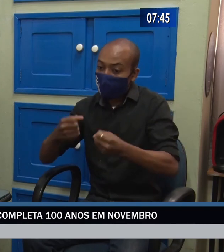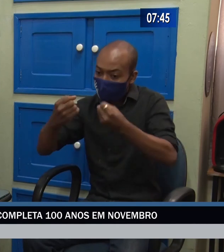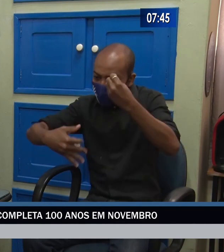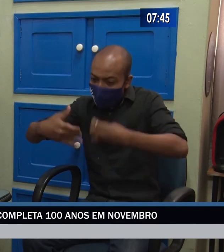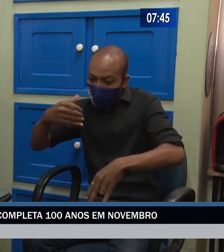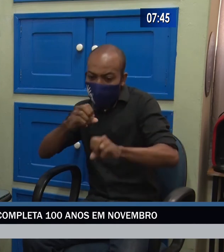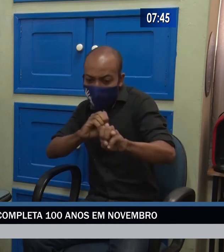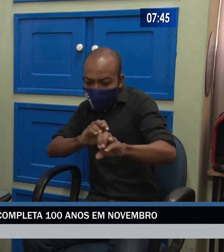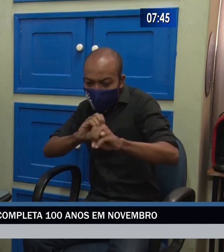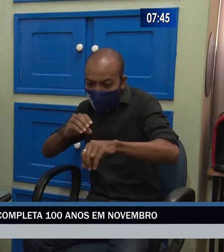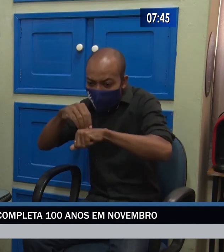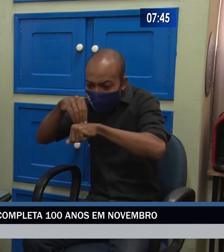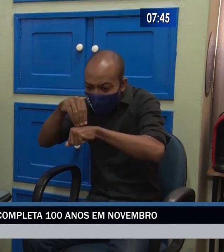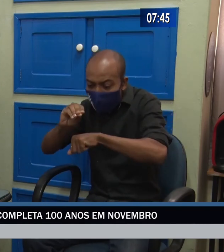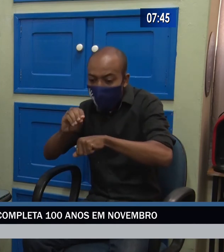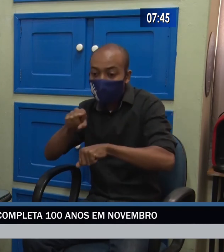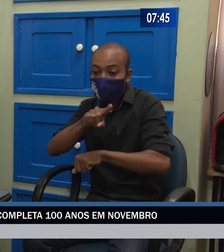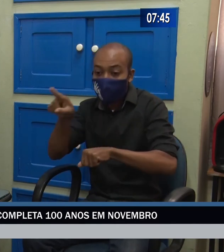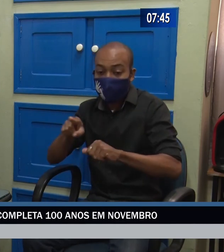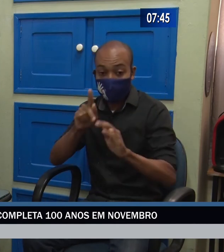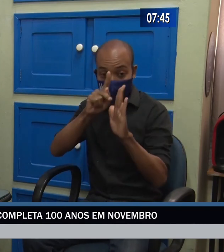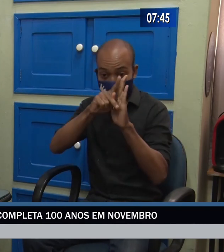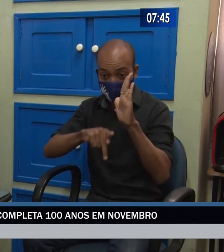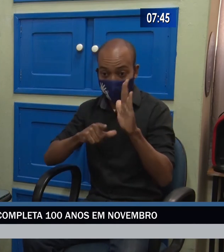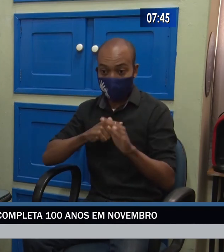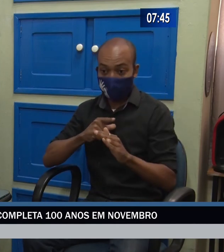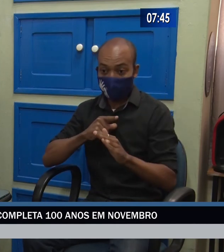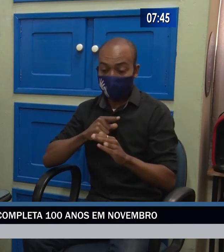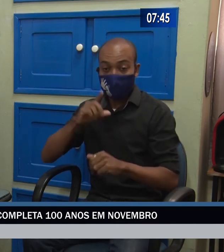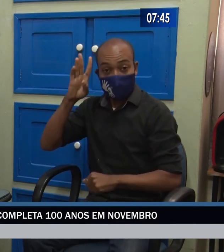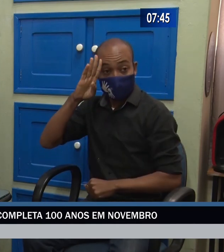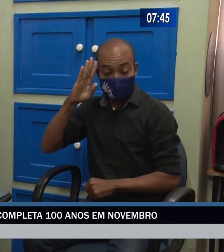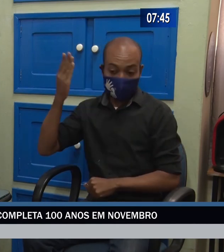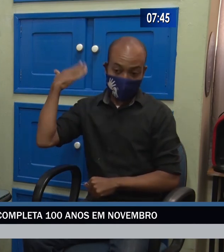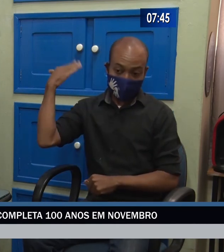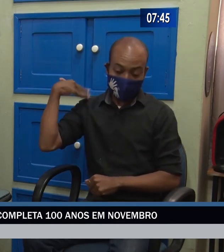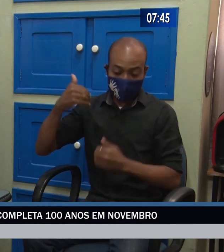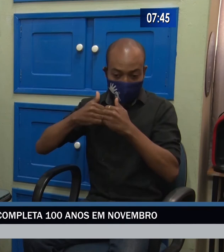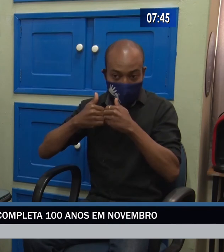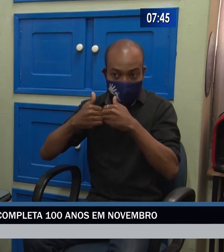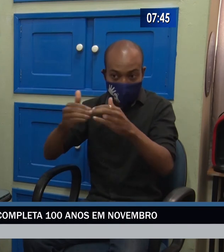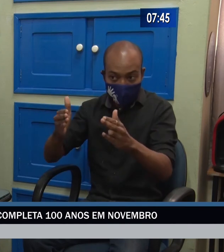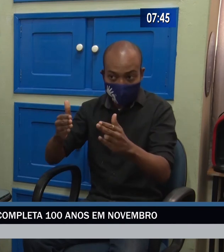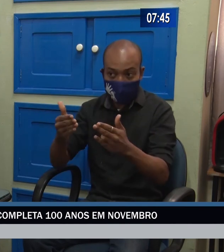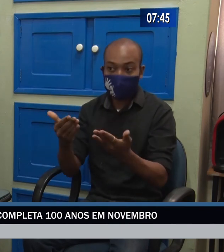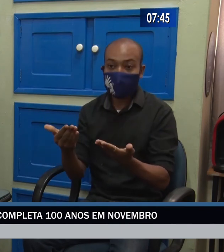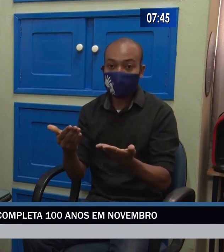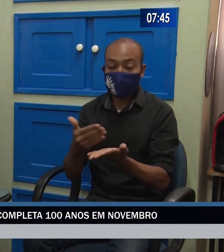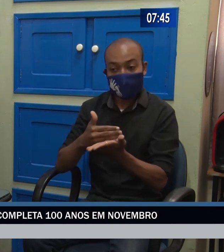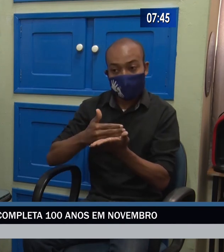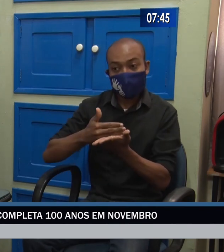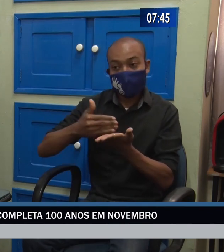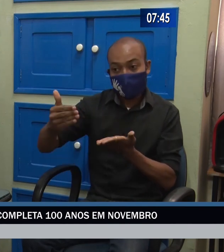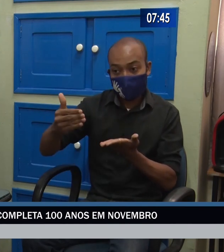daí, nós elaboramos um projeto que aconteceu na quarta-feira, começou na quarta-feira, e,